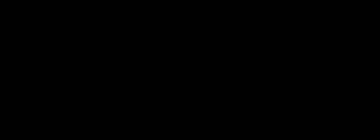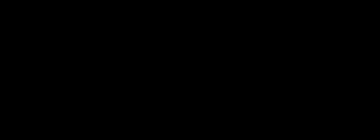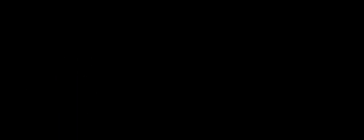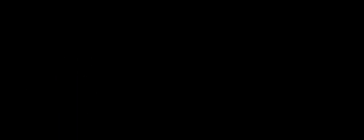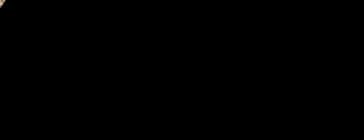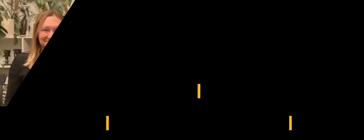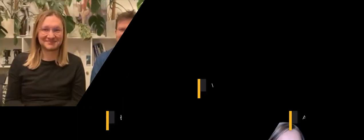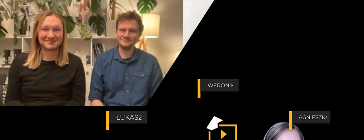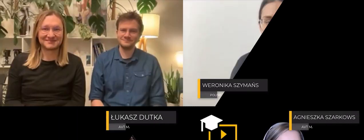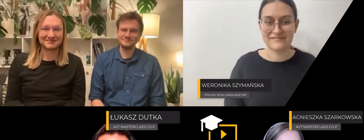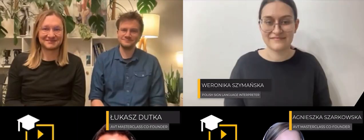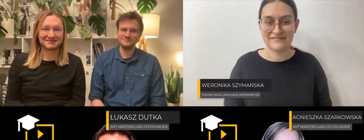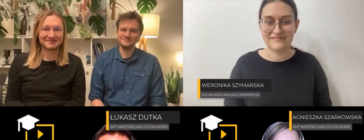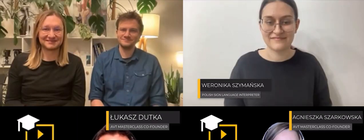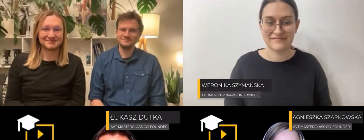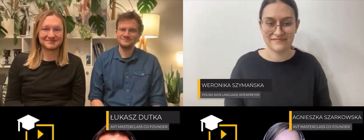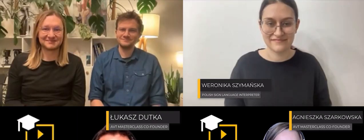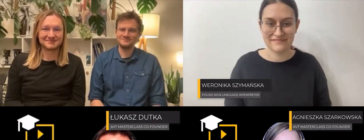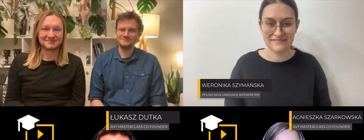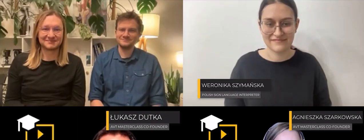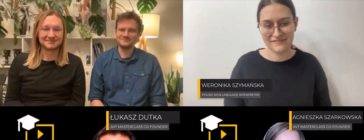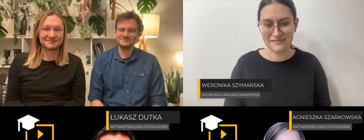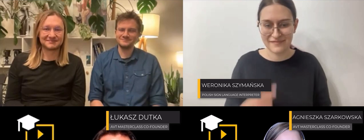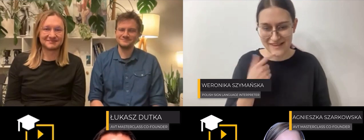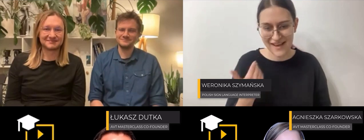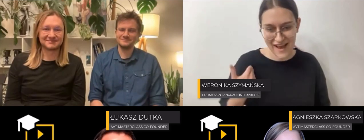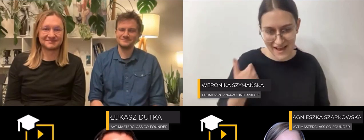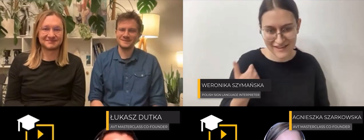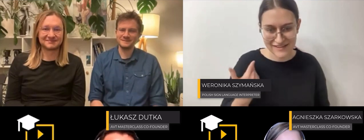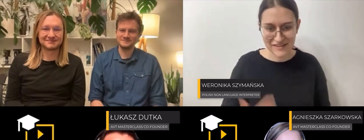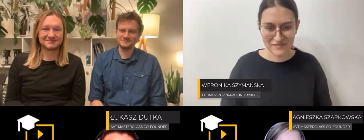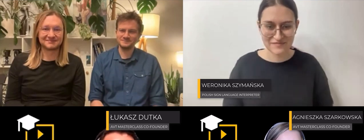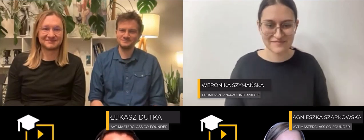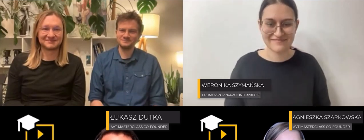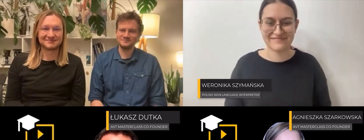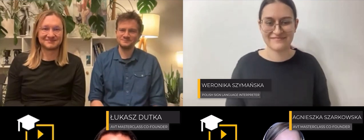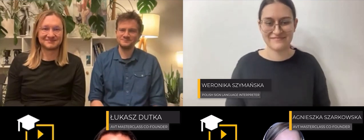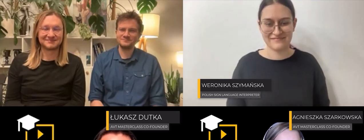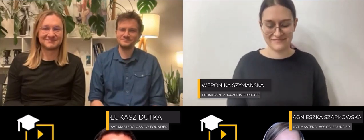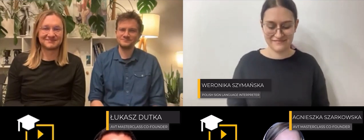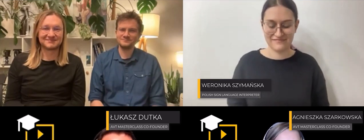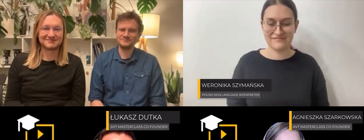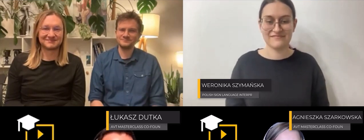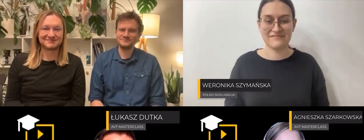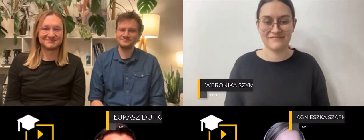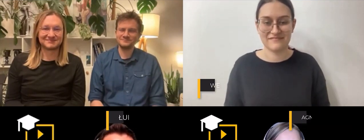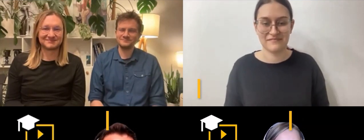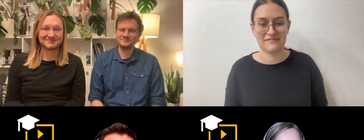Hello there, welcome to all of you. We're joined today by me, Łukasz Dudka, and Professor